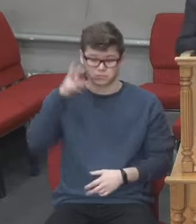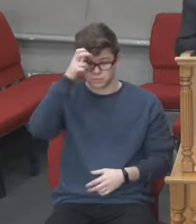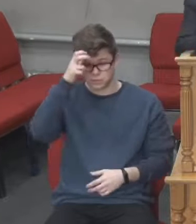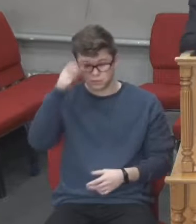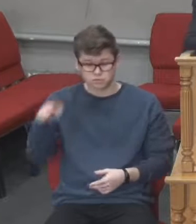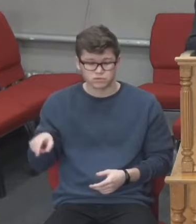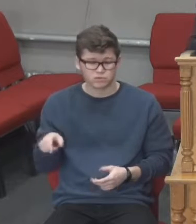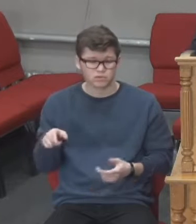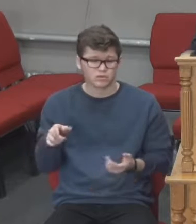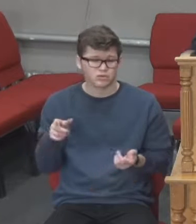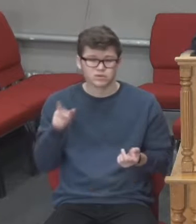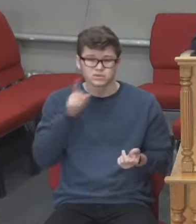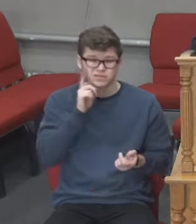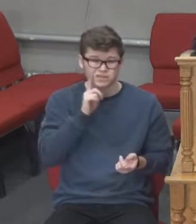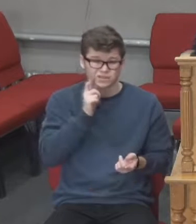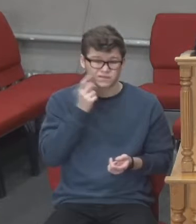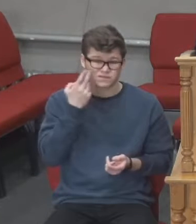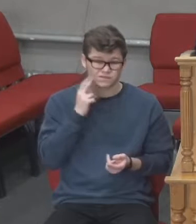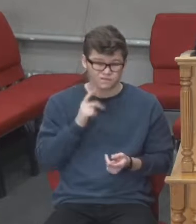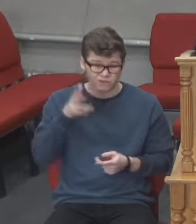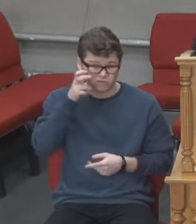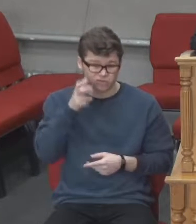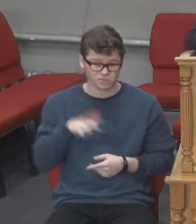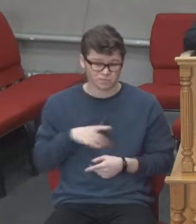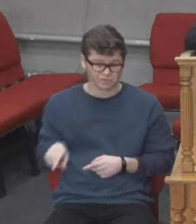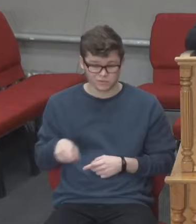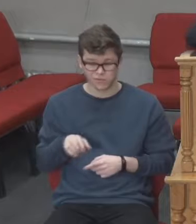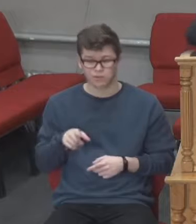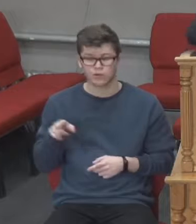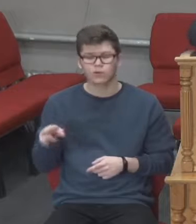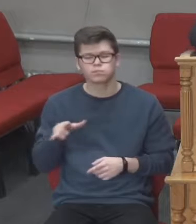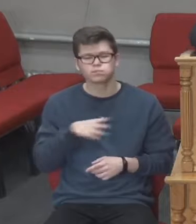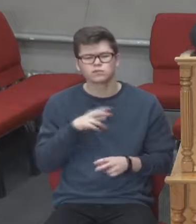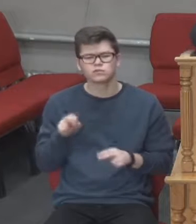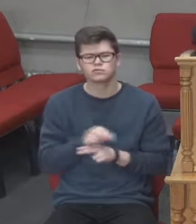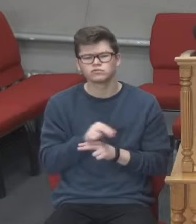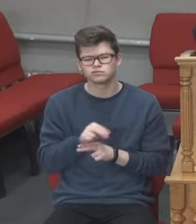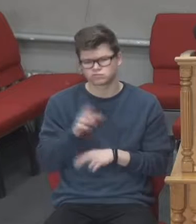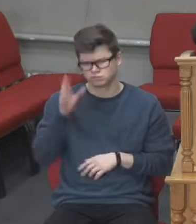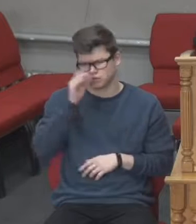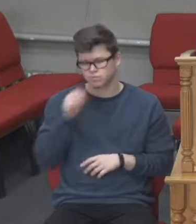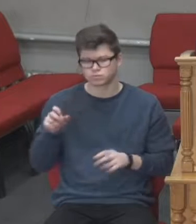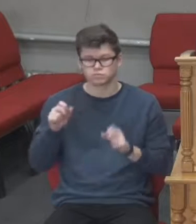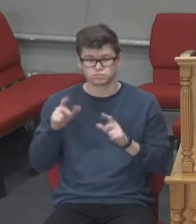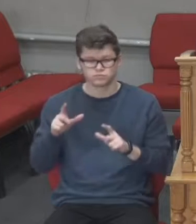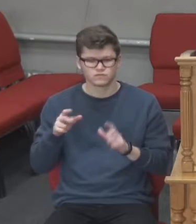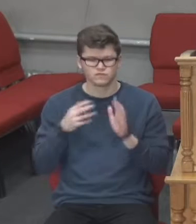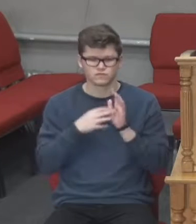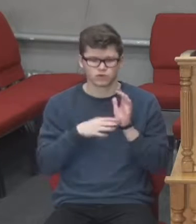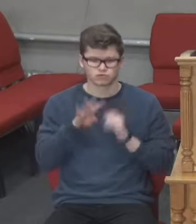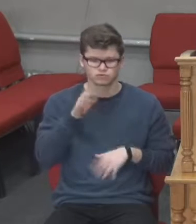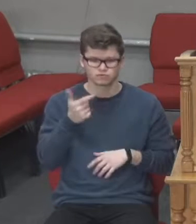Гречку якогось там зеленого кольору. І вона має лікувальні властивості, і ціна її 84